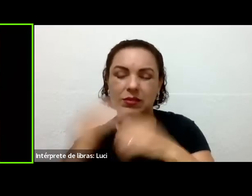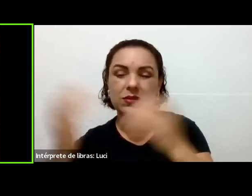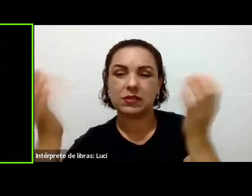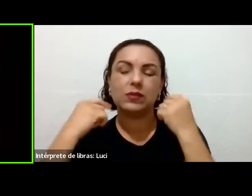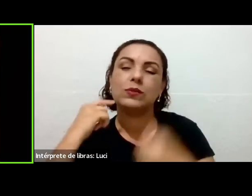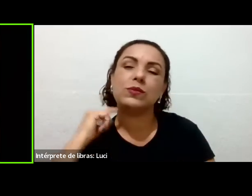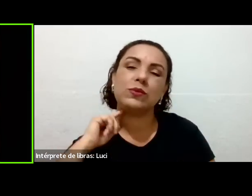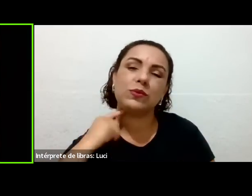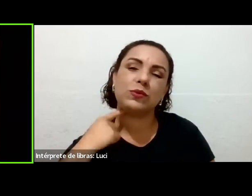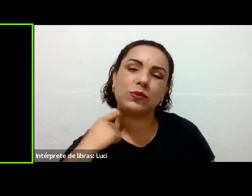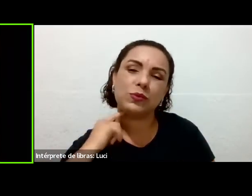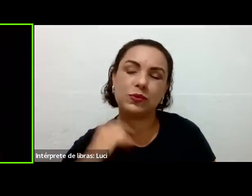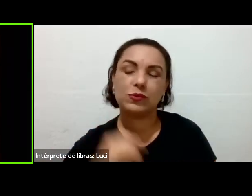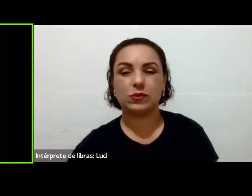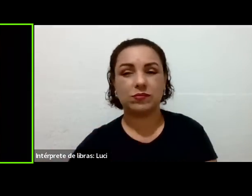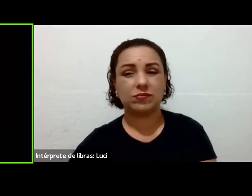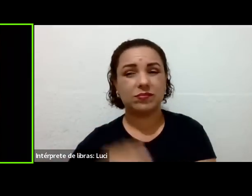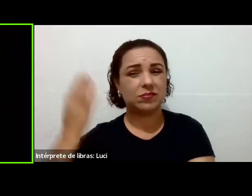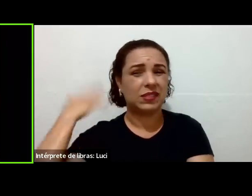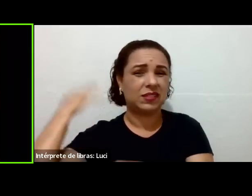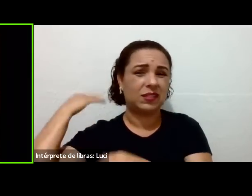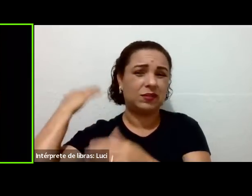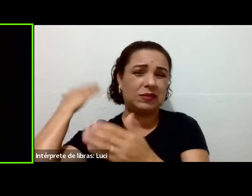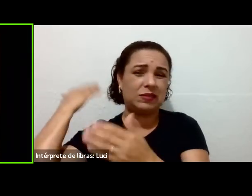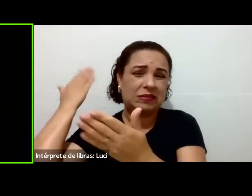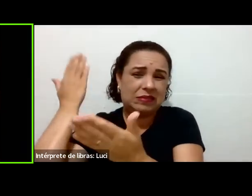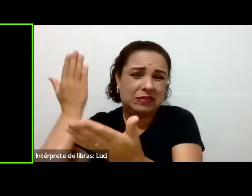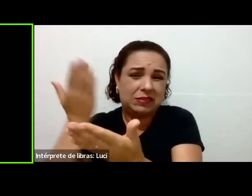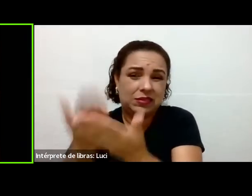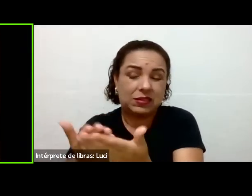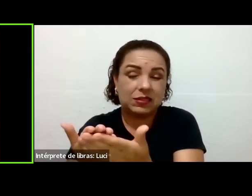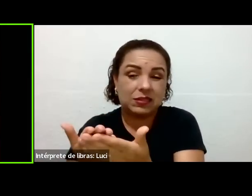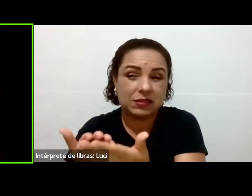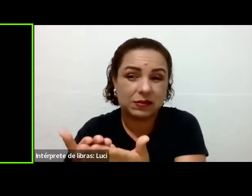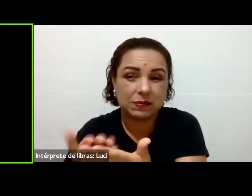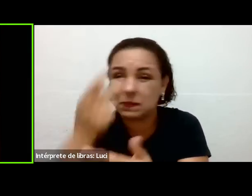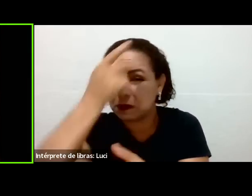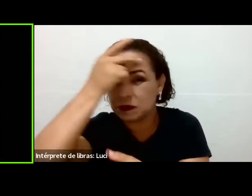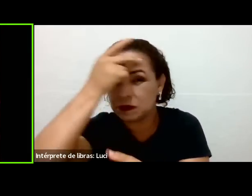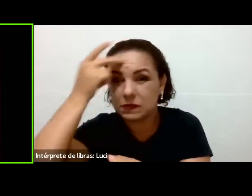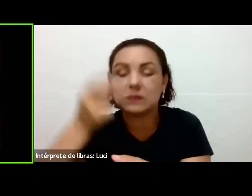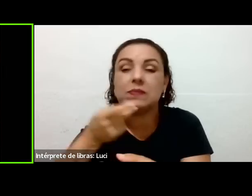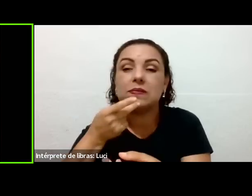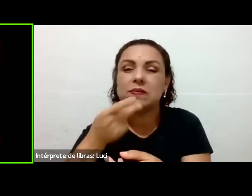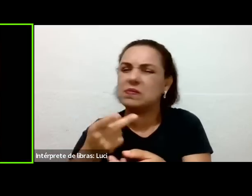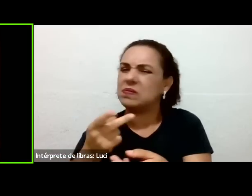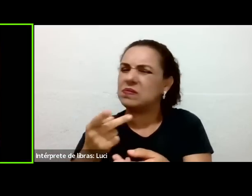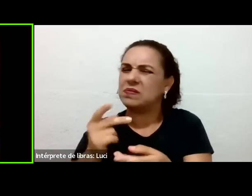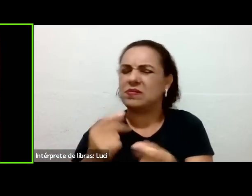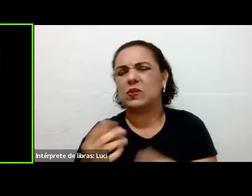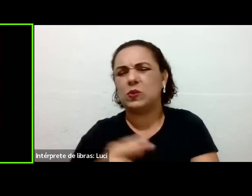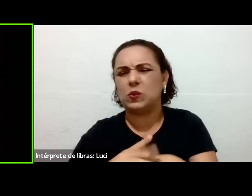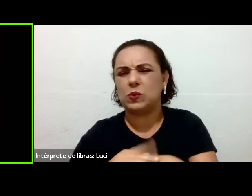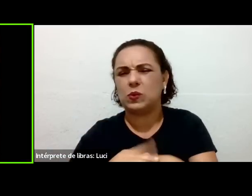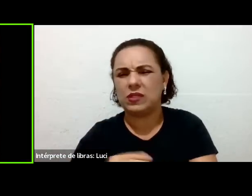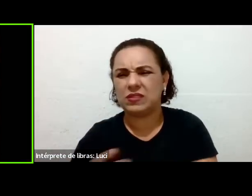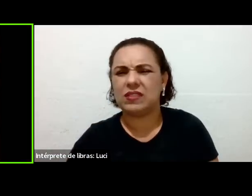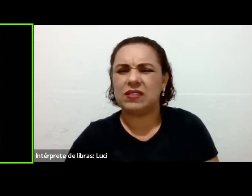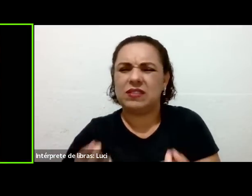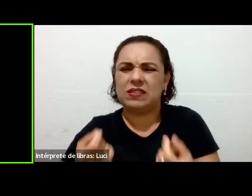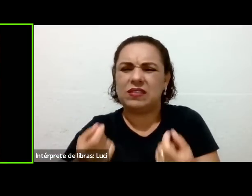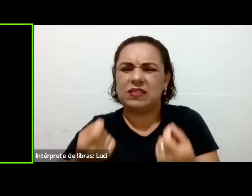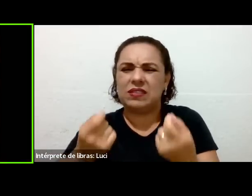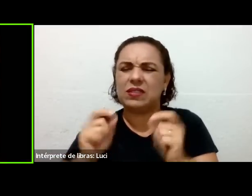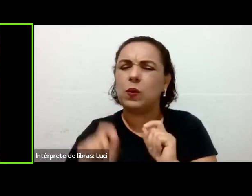Naquela época e depois também não tinha nem muito histórico de câncer, mas já era um problema que a